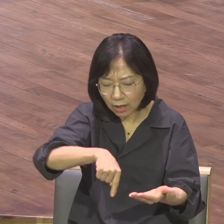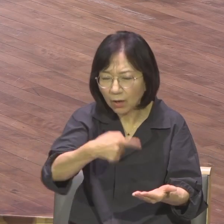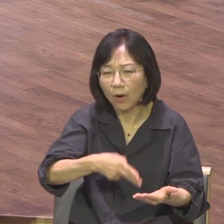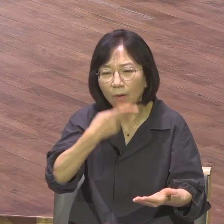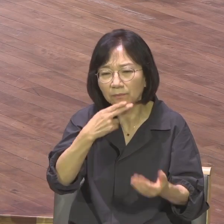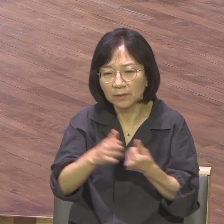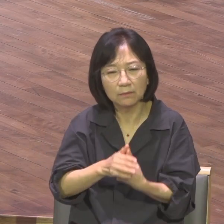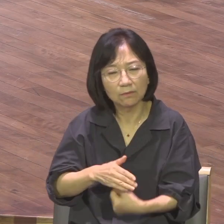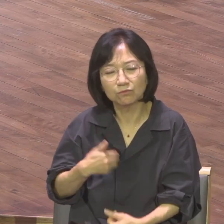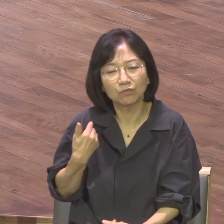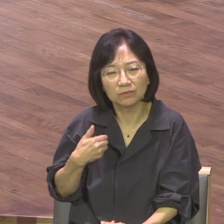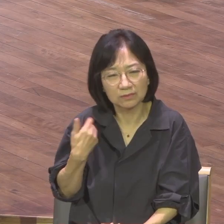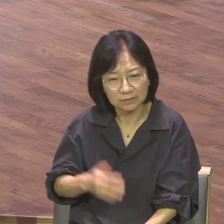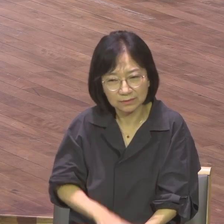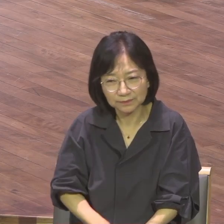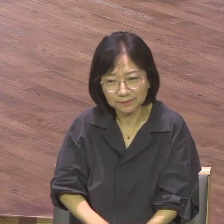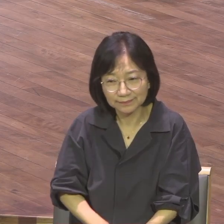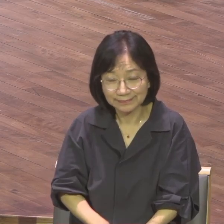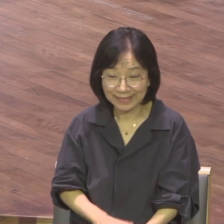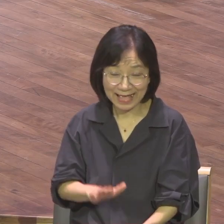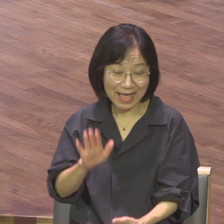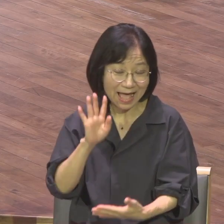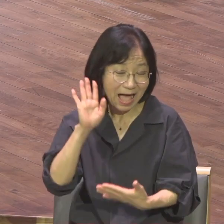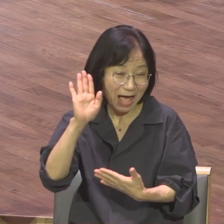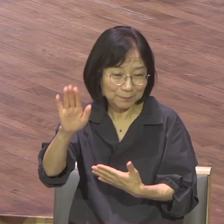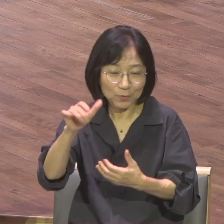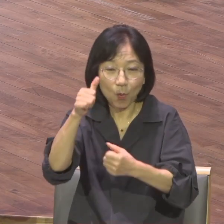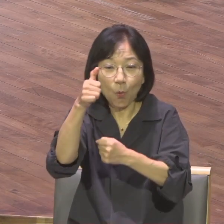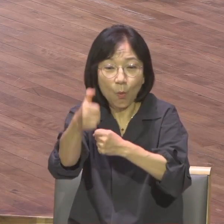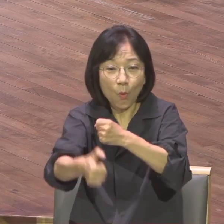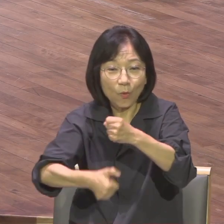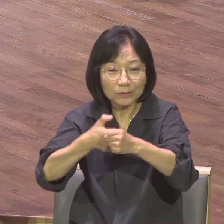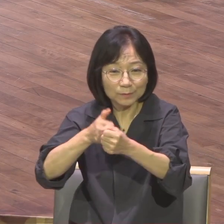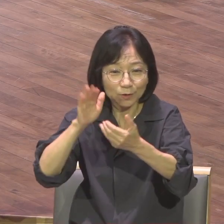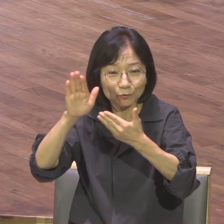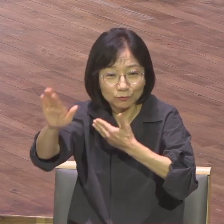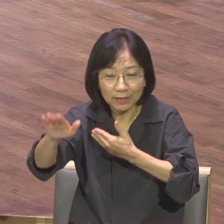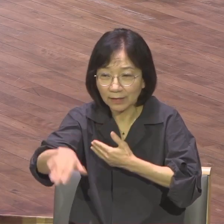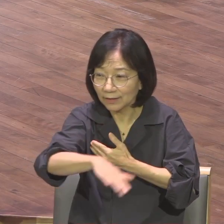50년 뒤면 이 자리에 있을 사람 몇 명 없습니다 저를 포함해서 그쵸?